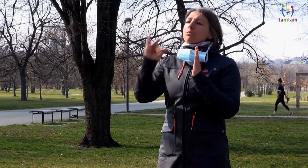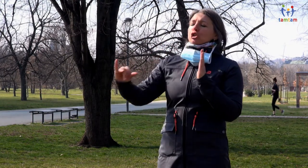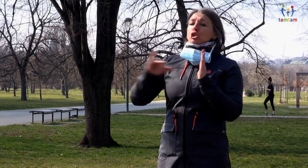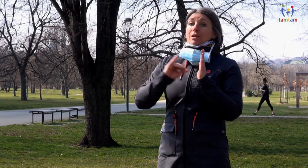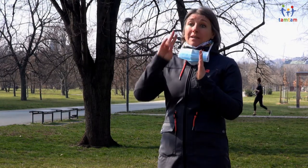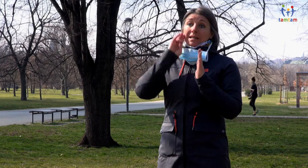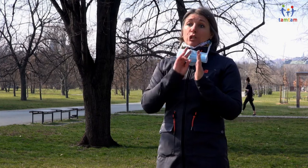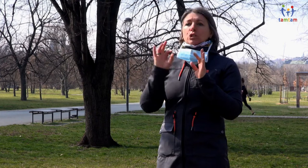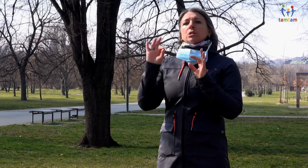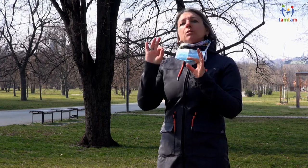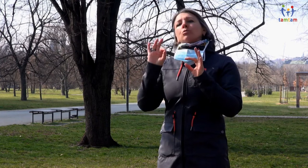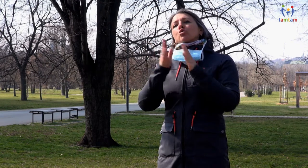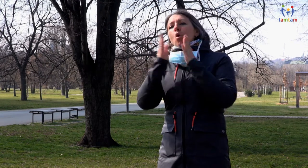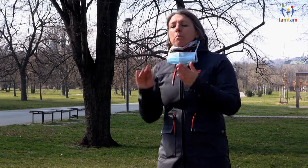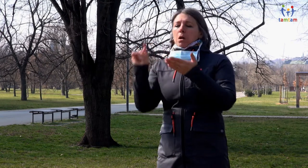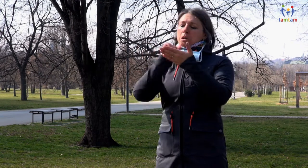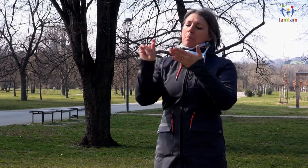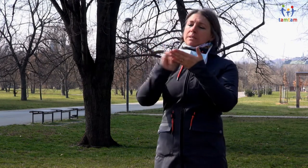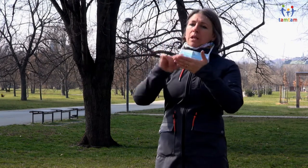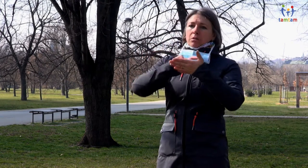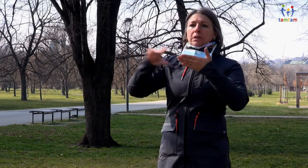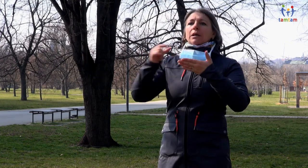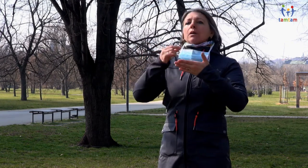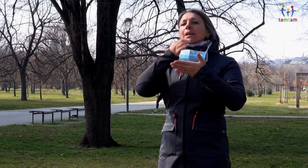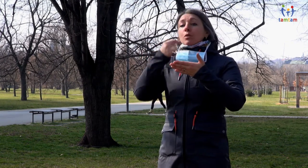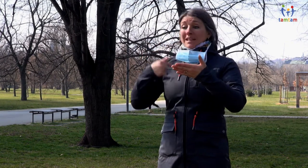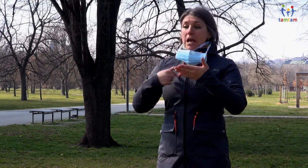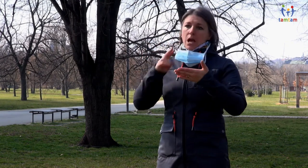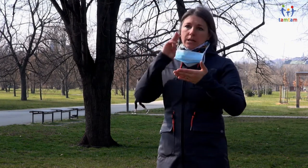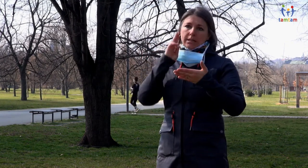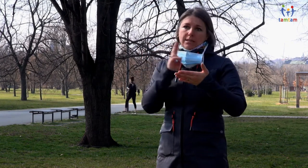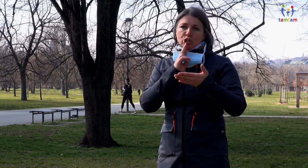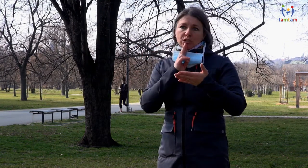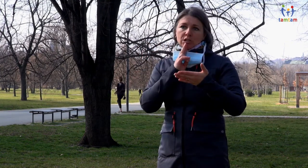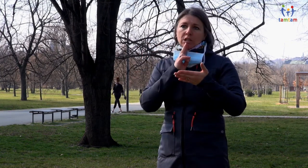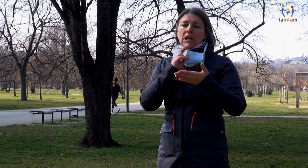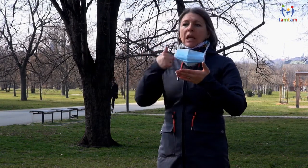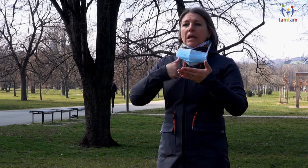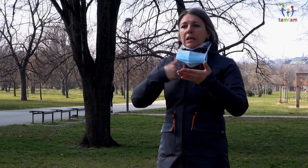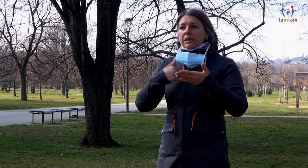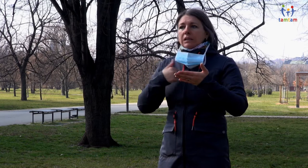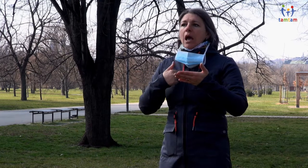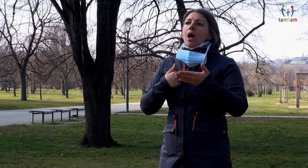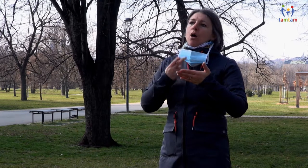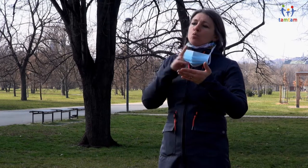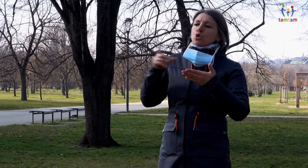informací, že jsem neslyšící, a že se třeba můžu dorozumět pomocí